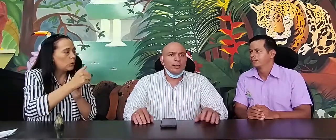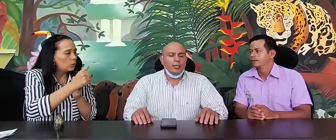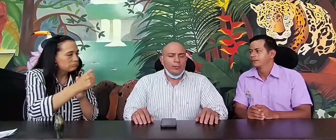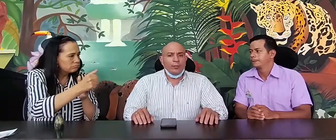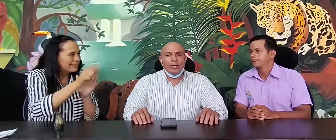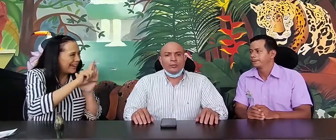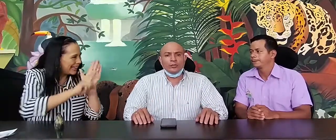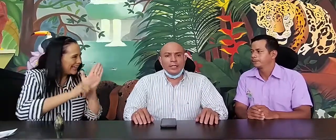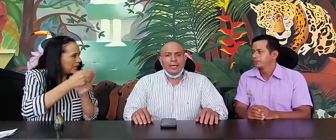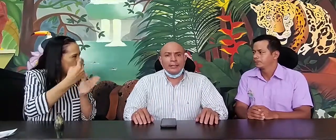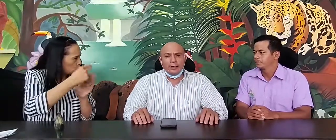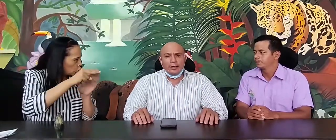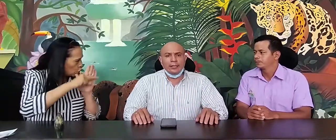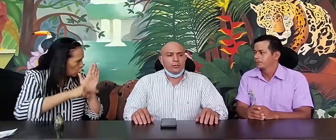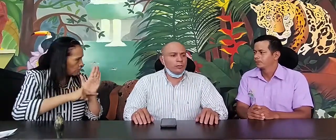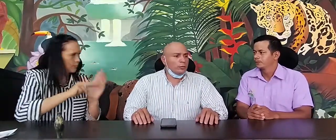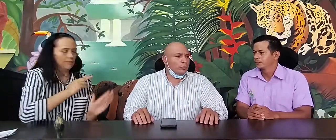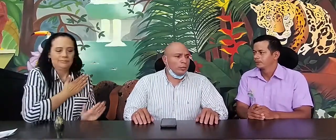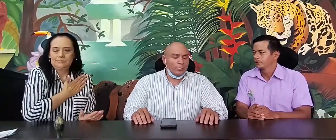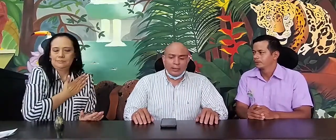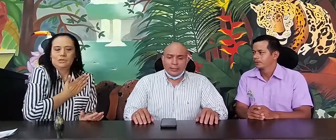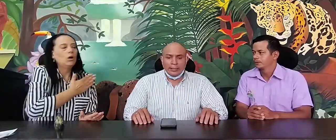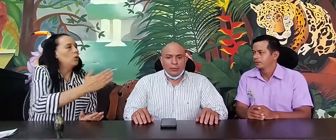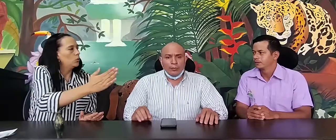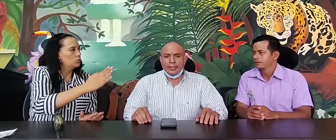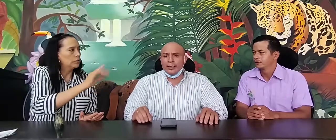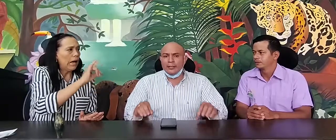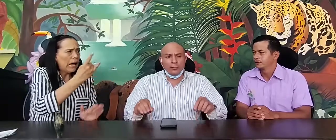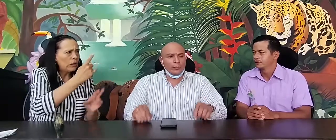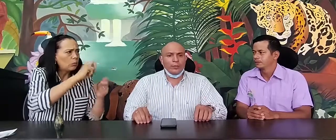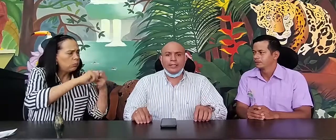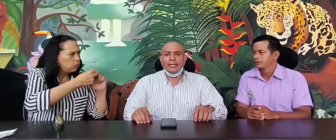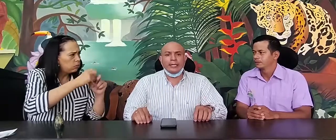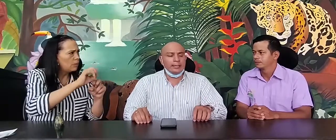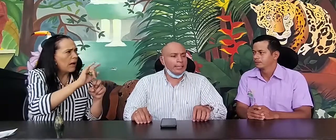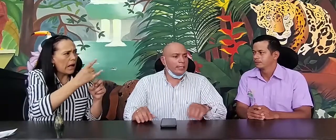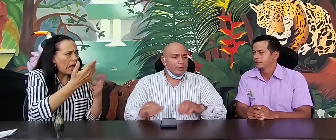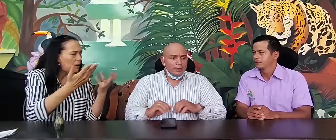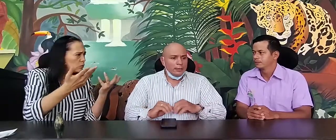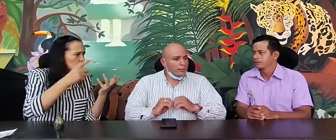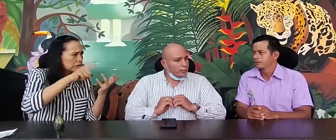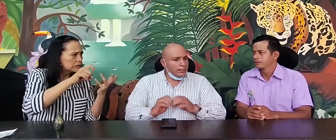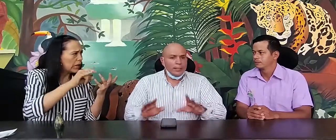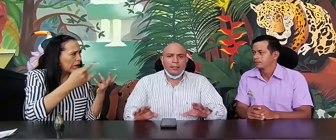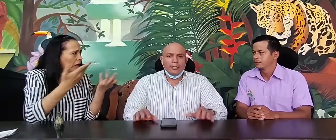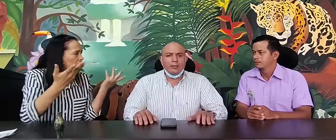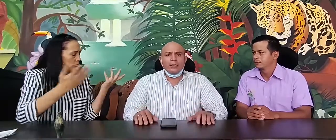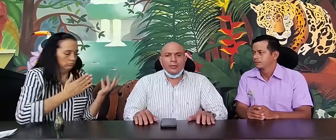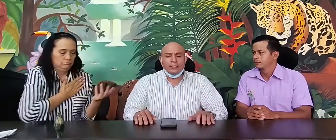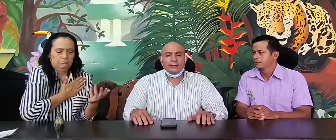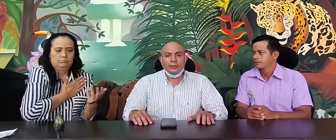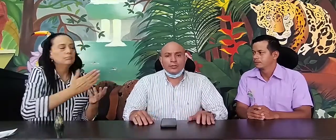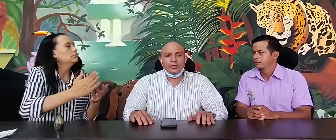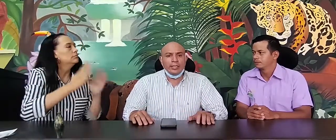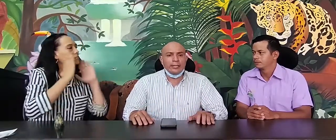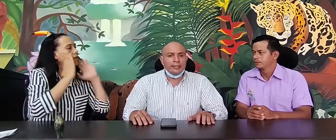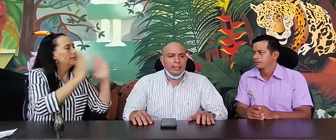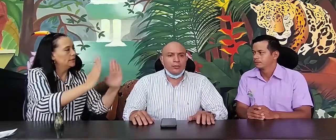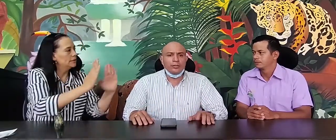podamos dar en torno a cualquier inconveniente o problemática que tengan, estaré en el con la menor disposición de atenderlos